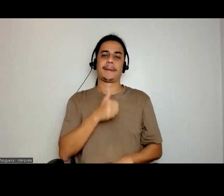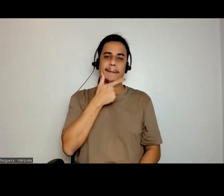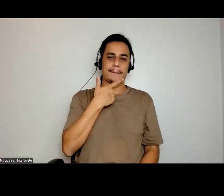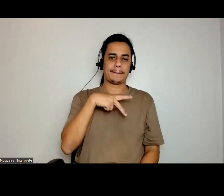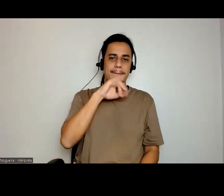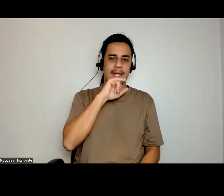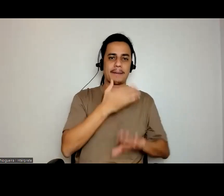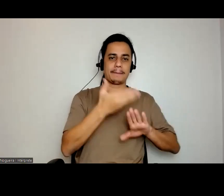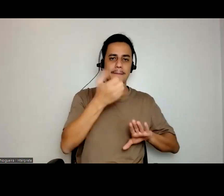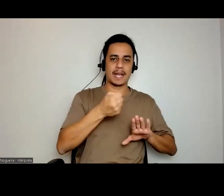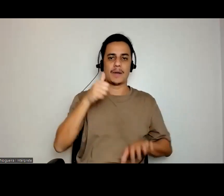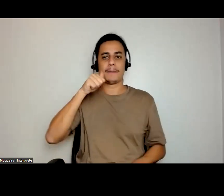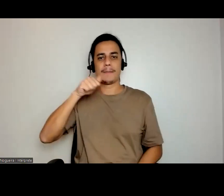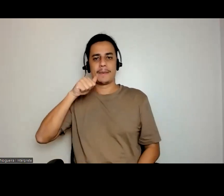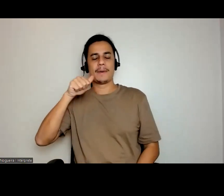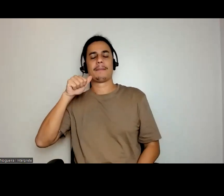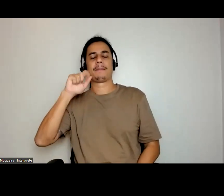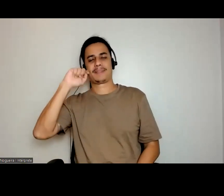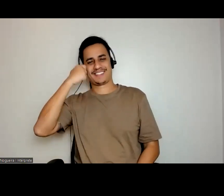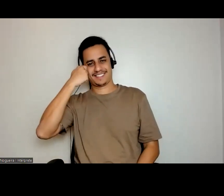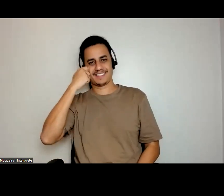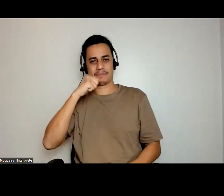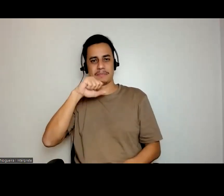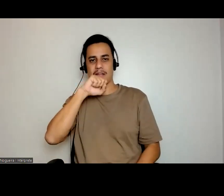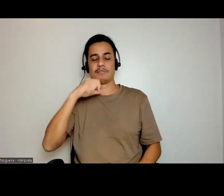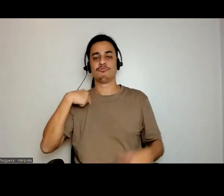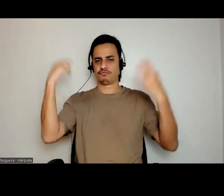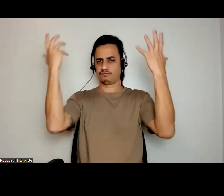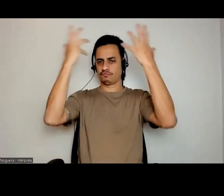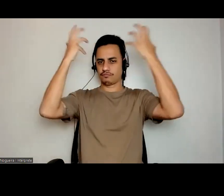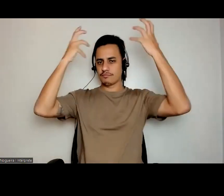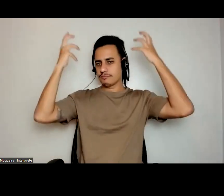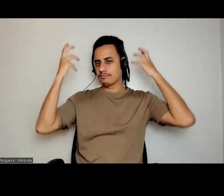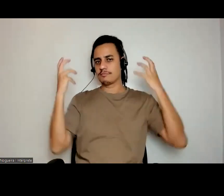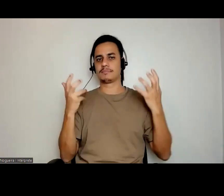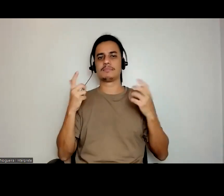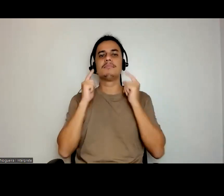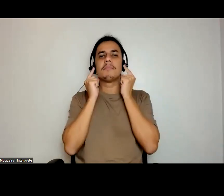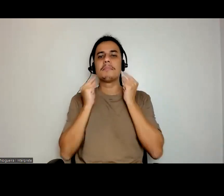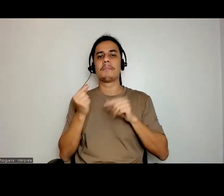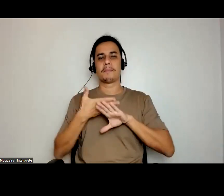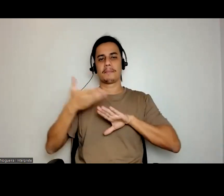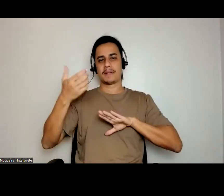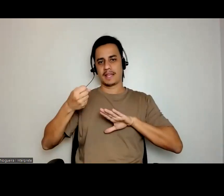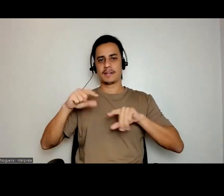preta, né? Tenho o cabelo crespo, cheio, tô com um brinco branco, com um vestido amarrado aqui atrás